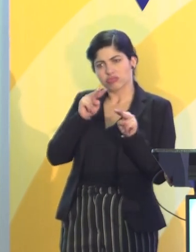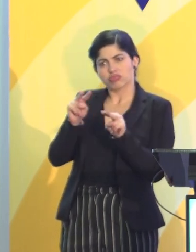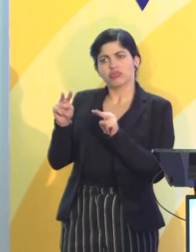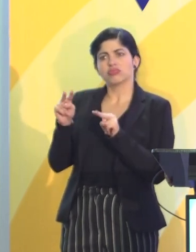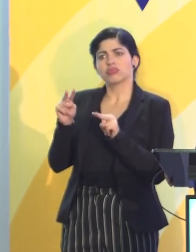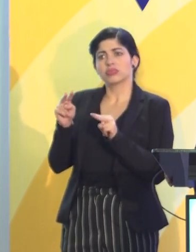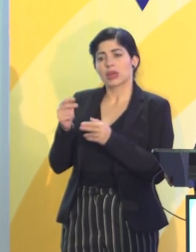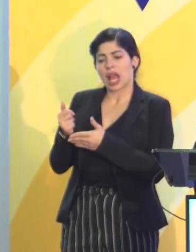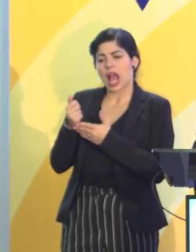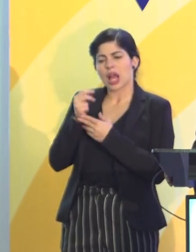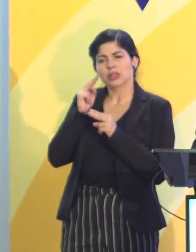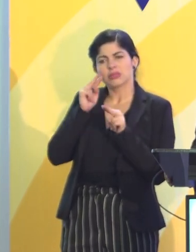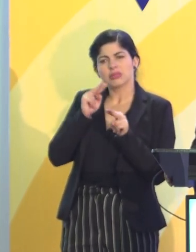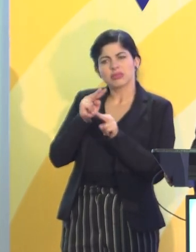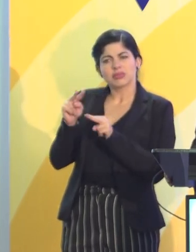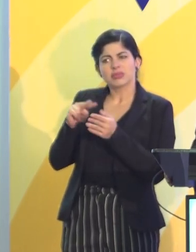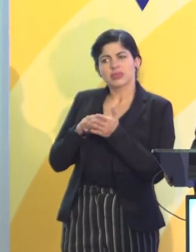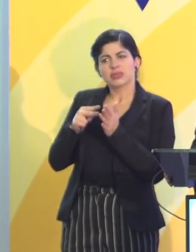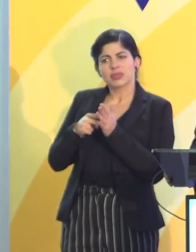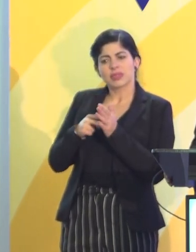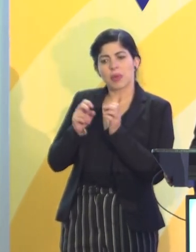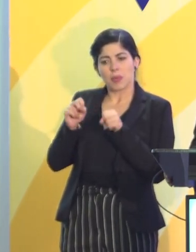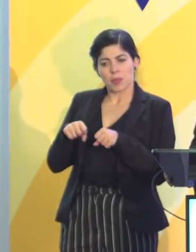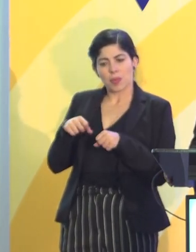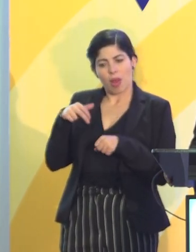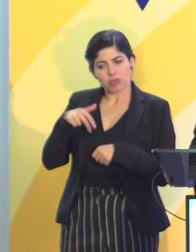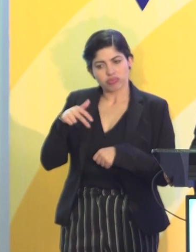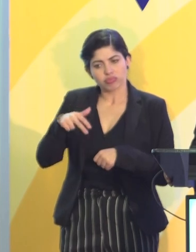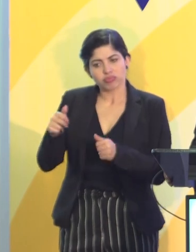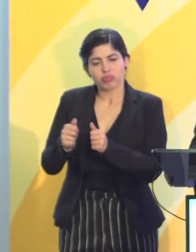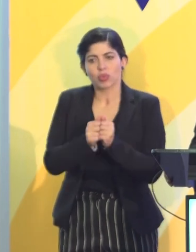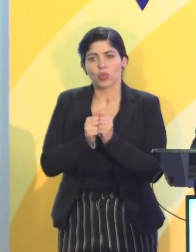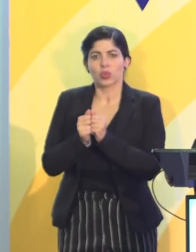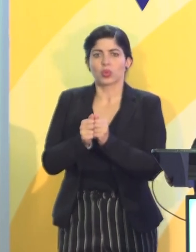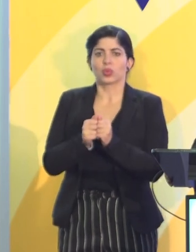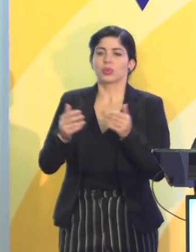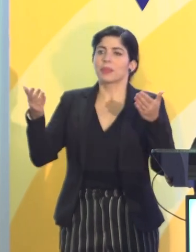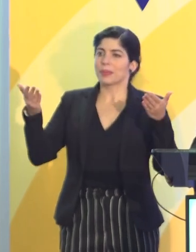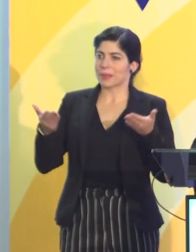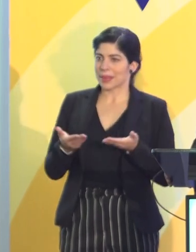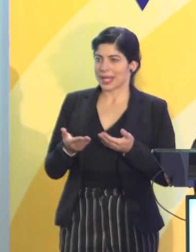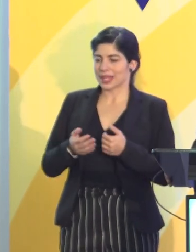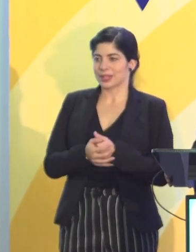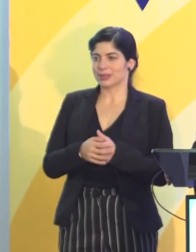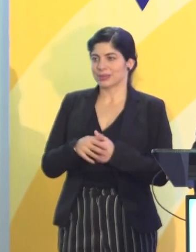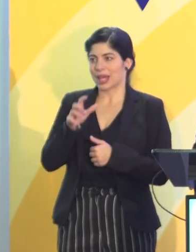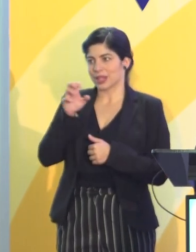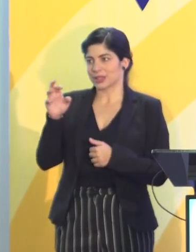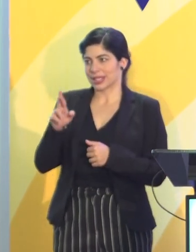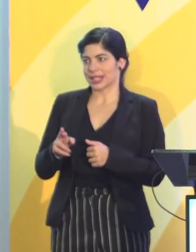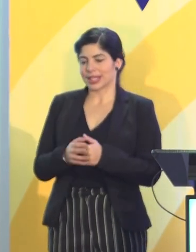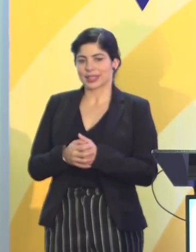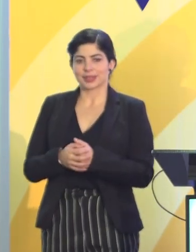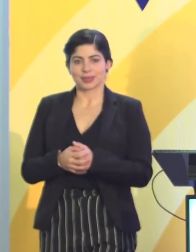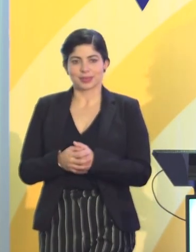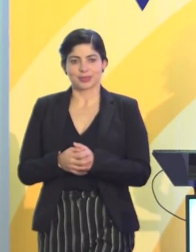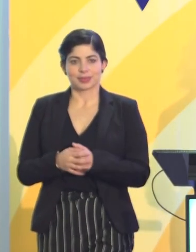y ayudarnos a mirar, vamos a poder caminar conjuntamente. Bienvenidos y bienvenidas a Costa Rica.